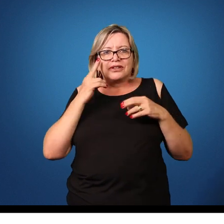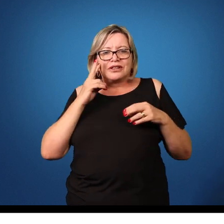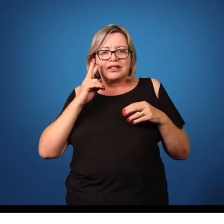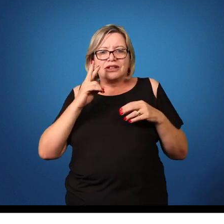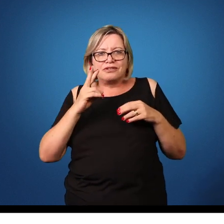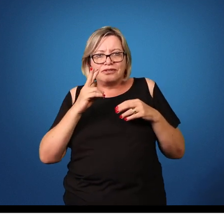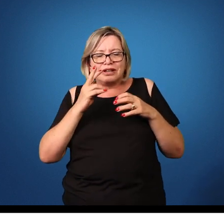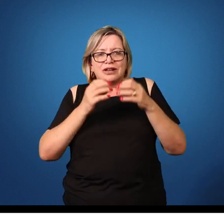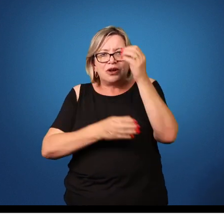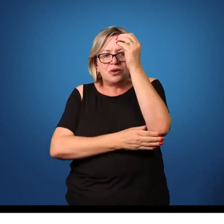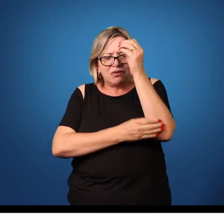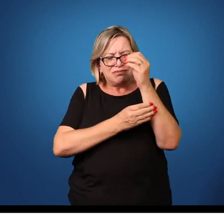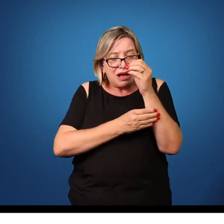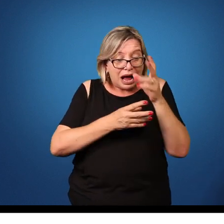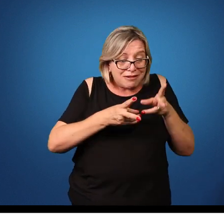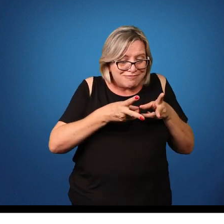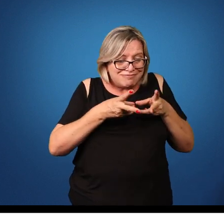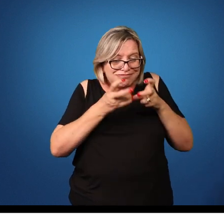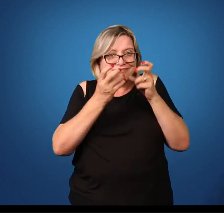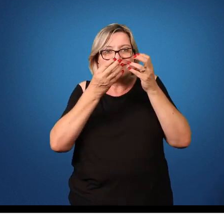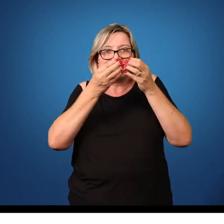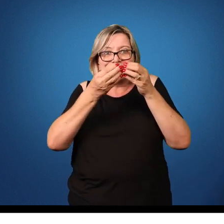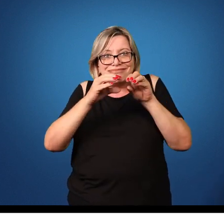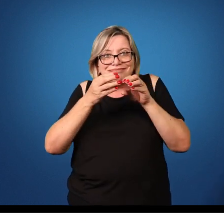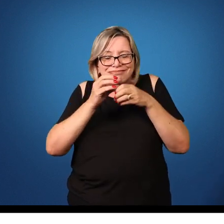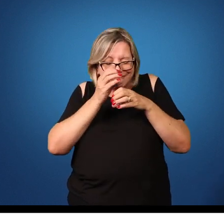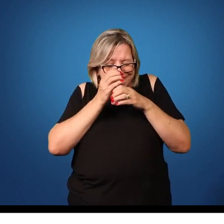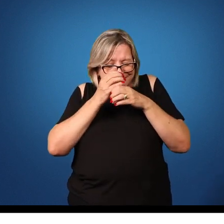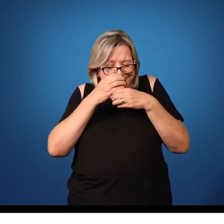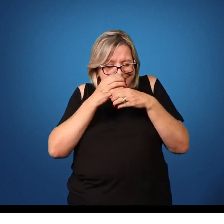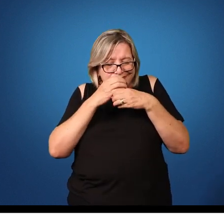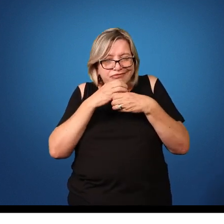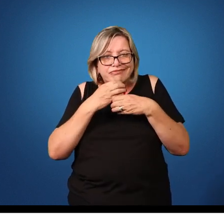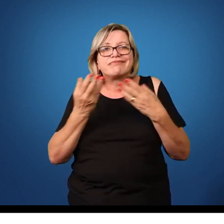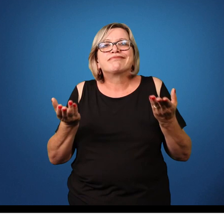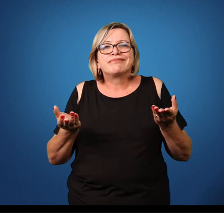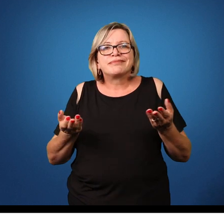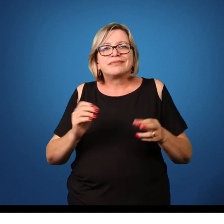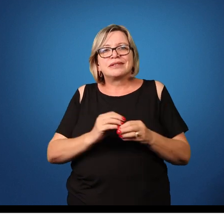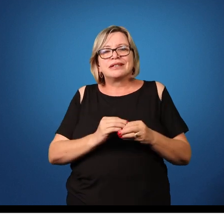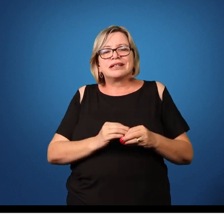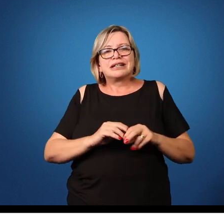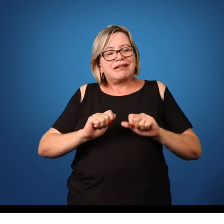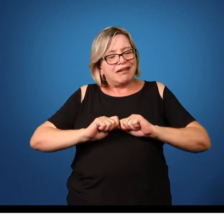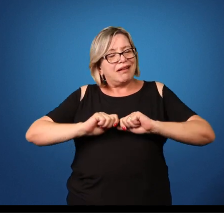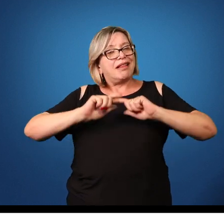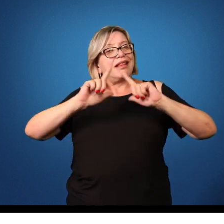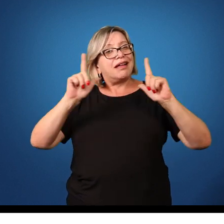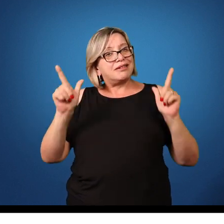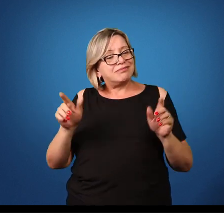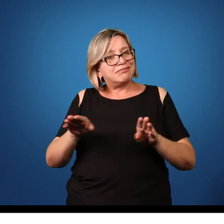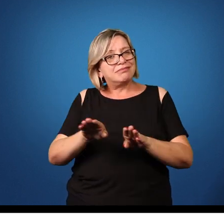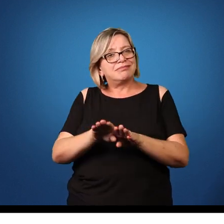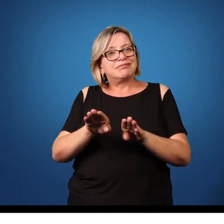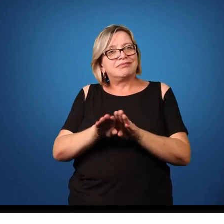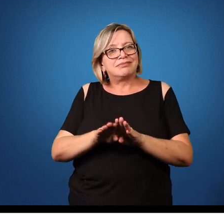larvados nas fezes do hospedeiro. Essa é a principal forma de diagnóstico. Obviamente que também a